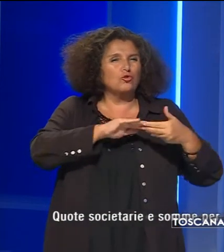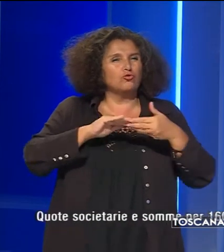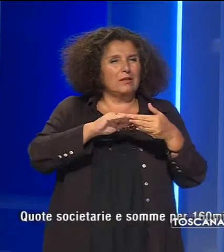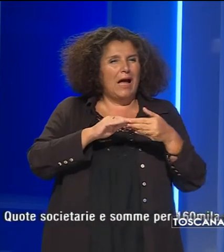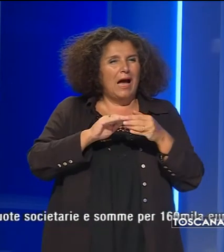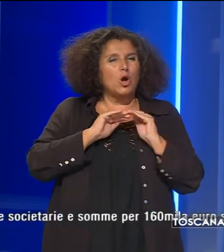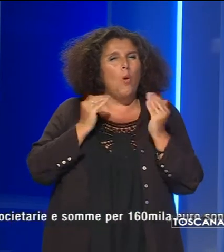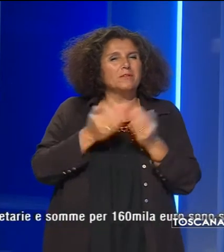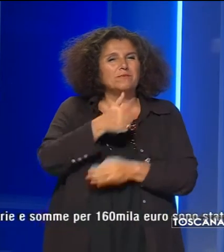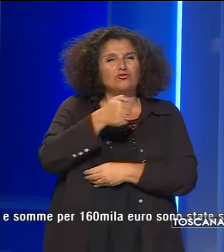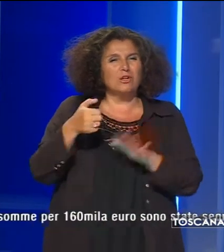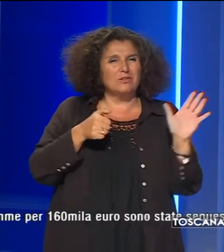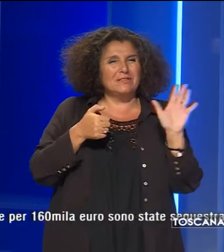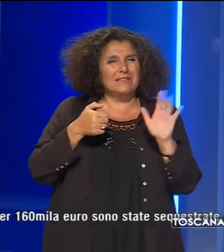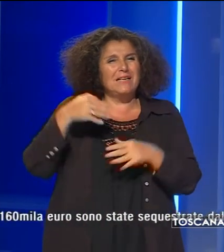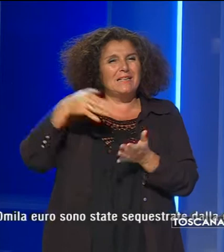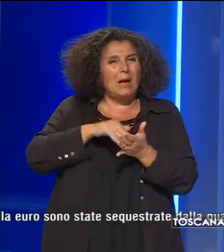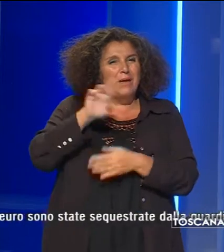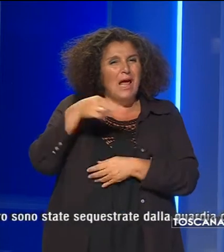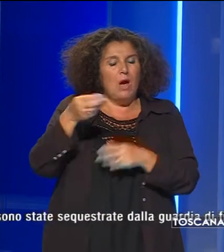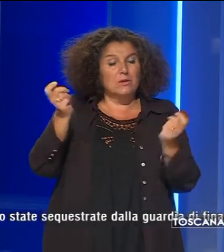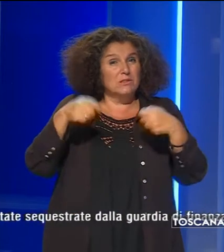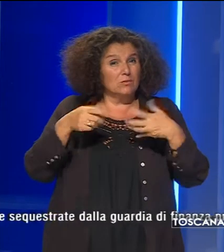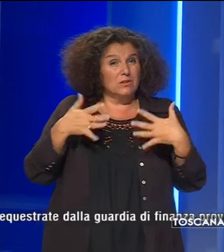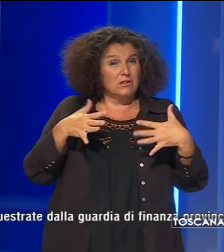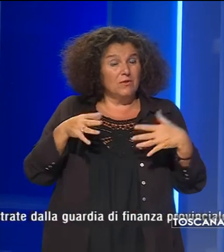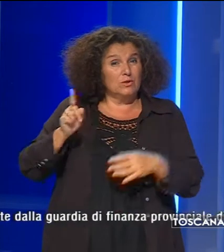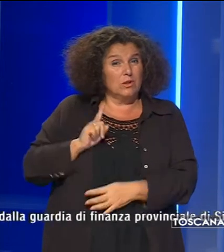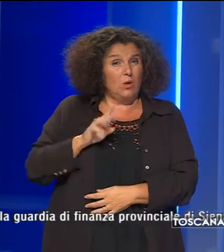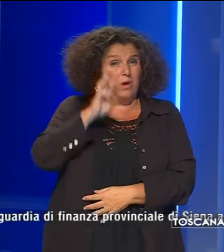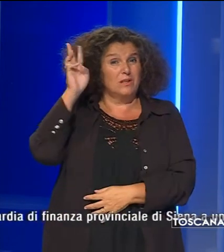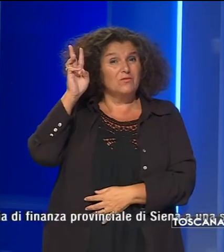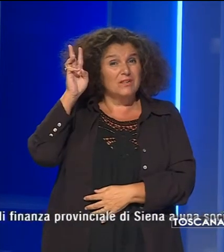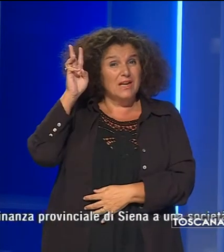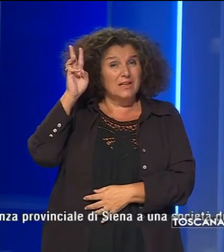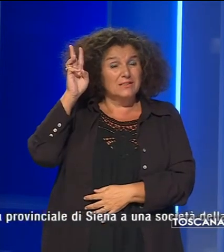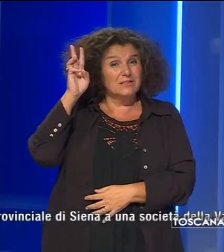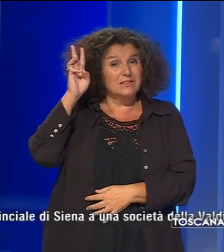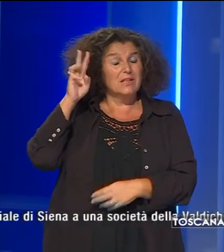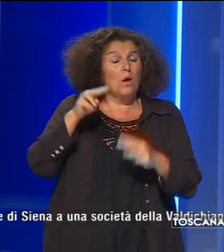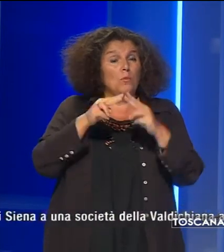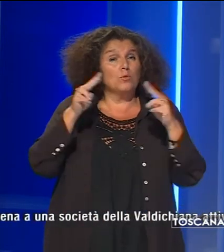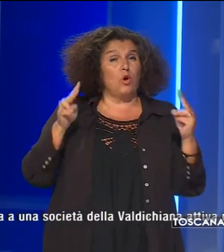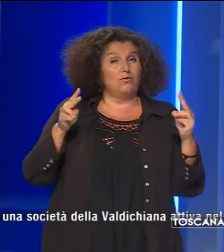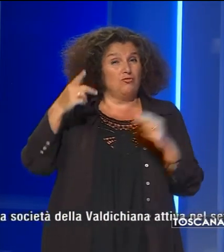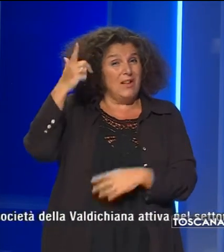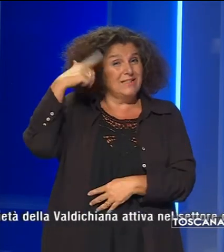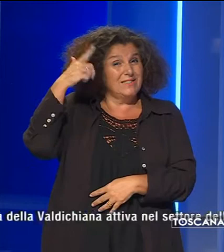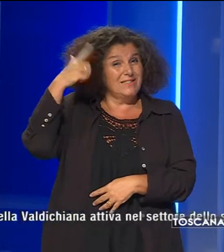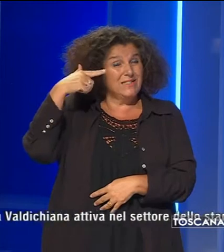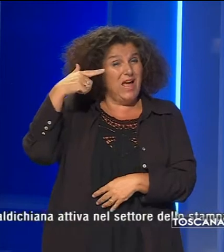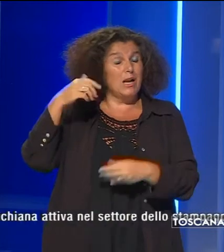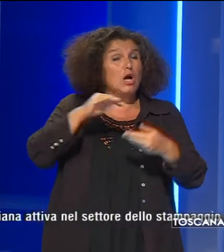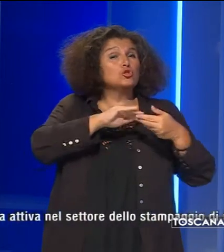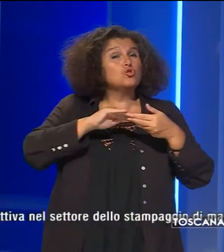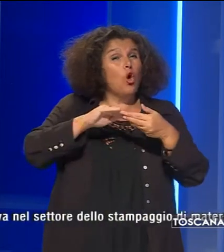160.000 euro sono state sequestrate dalla Guardia di Finanza provinciale di Siena a una